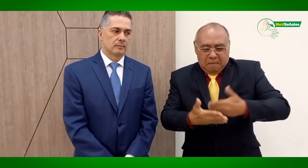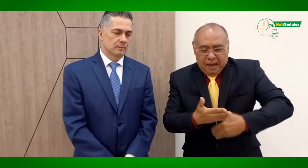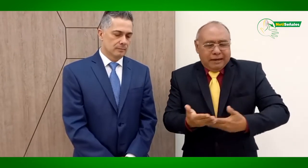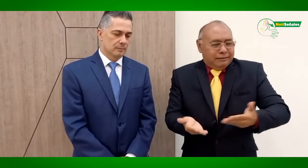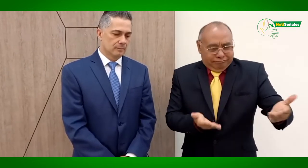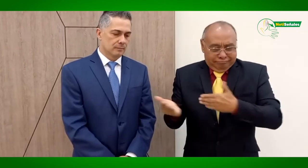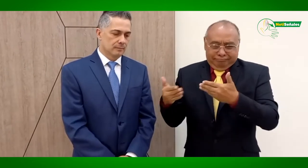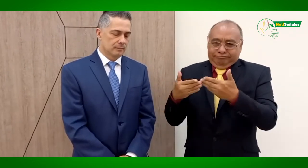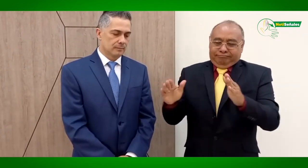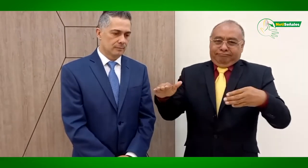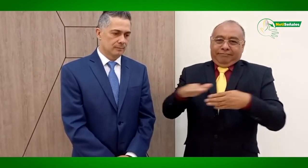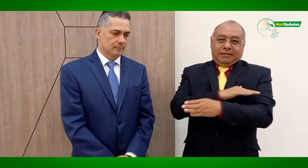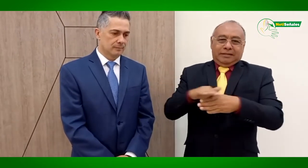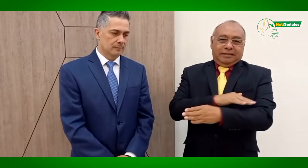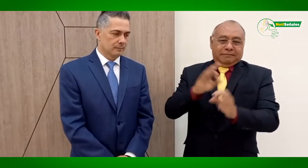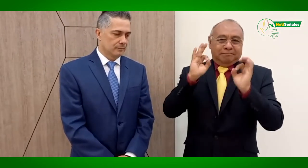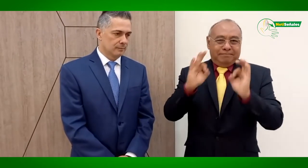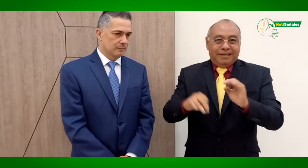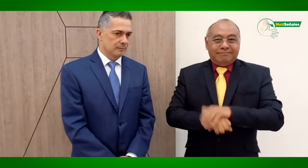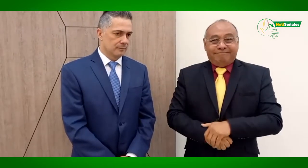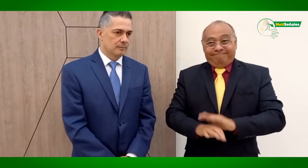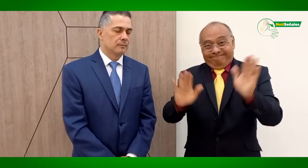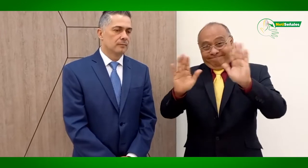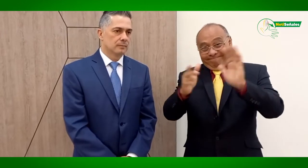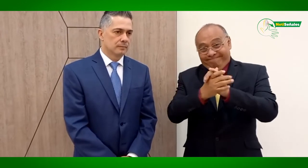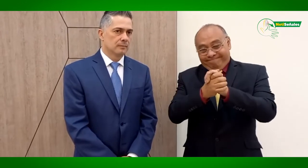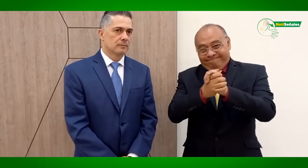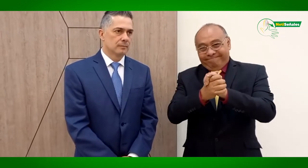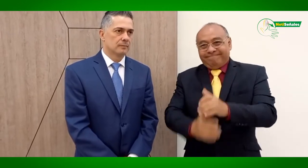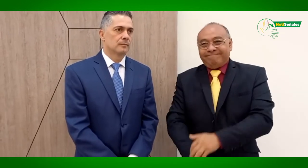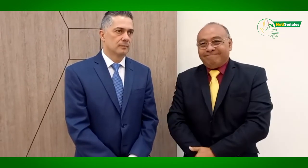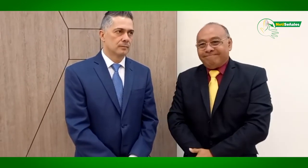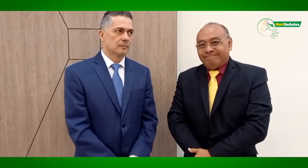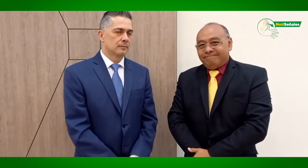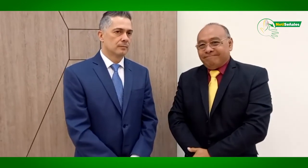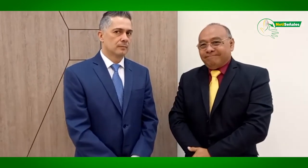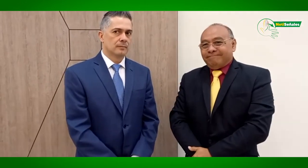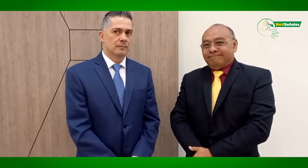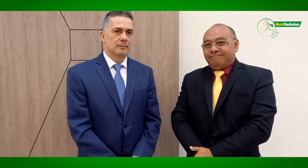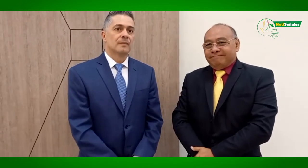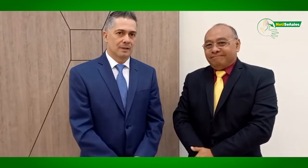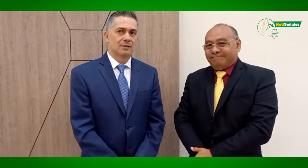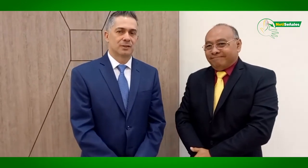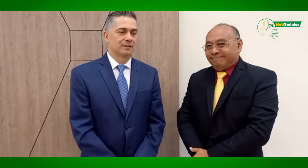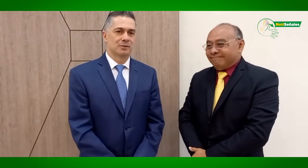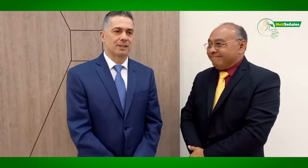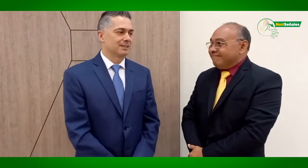podamos tener en otros lugares, podamos hacer todos esos procedimientos de matrimonio, divorcio, asociaciones y demás. Muchísimas gracias. Feliz día. A usted, muchas gracias.